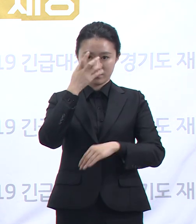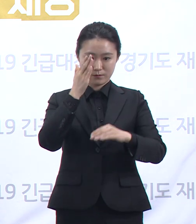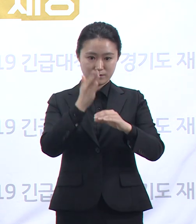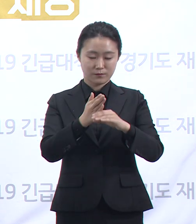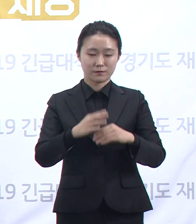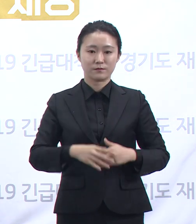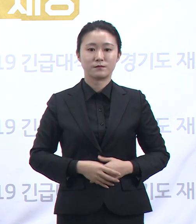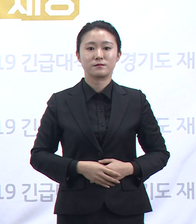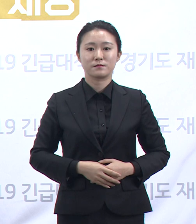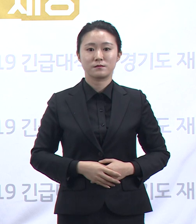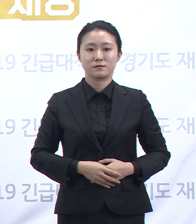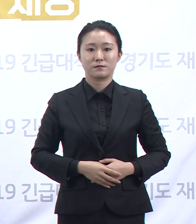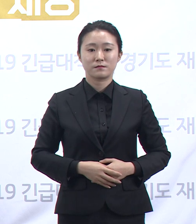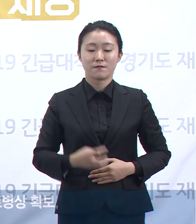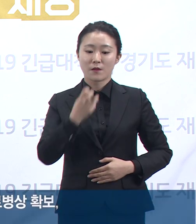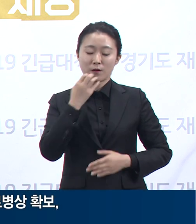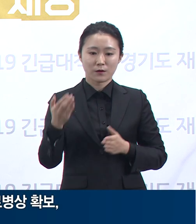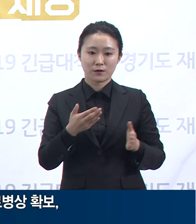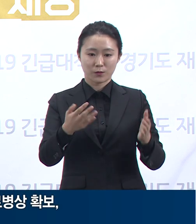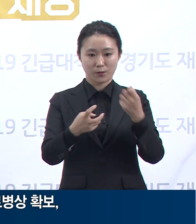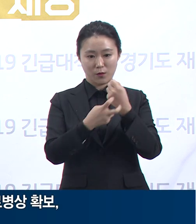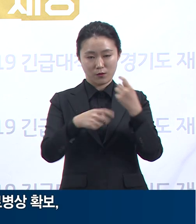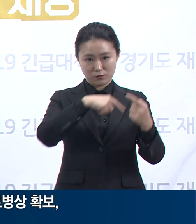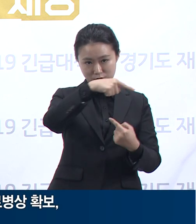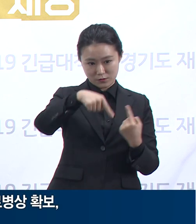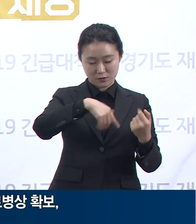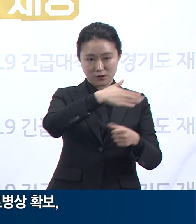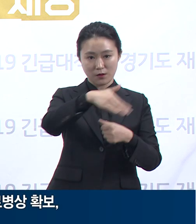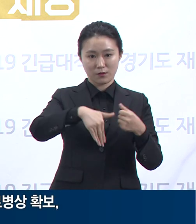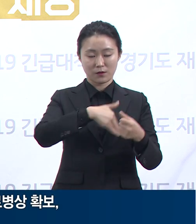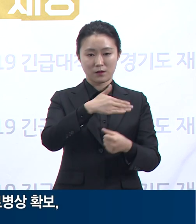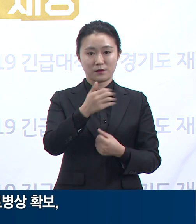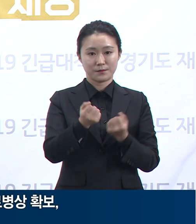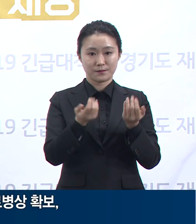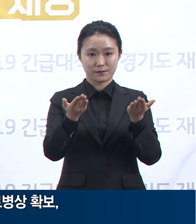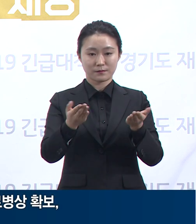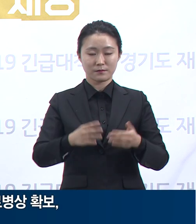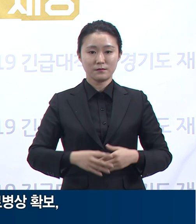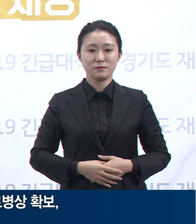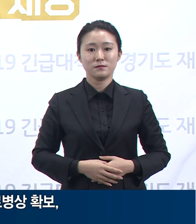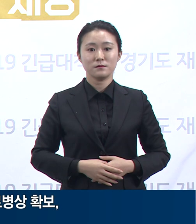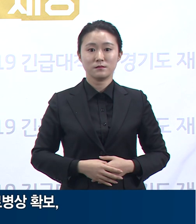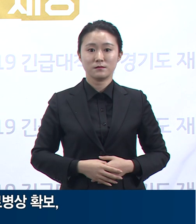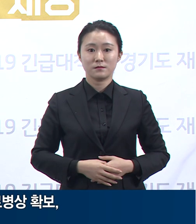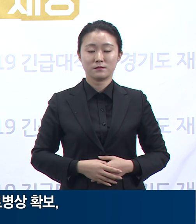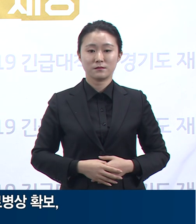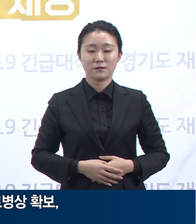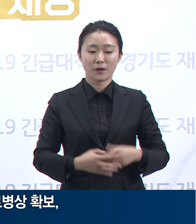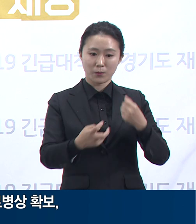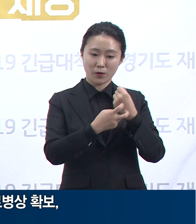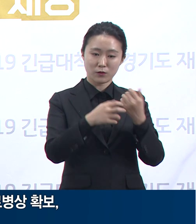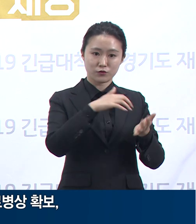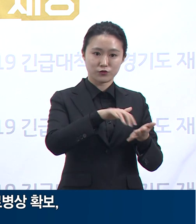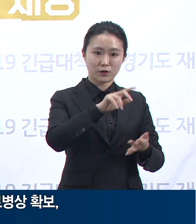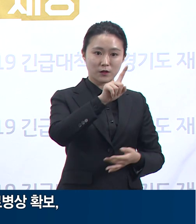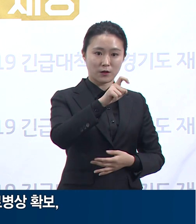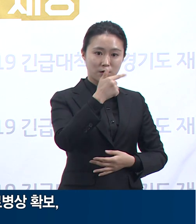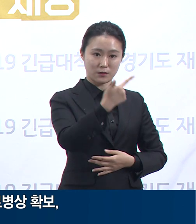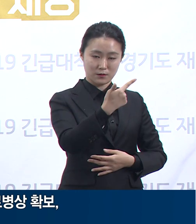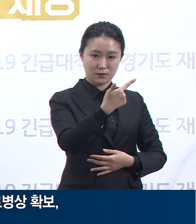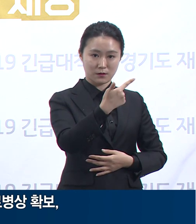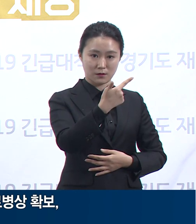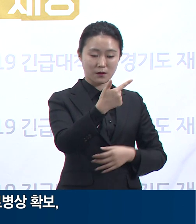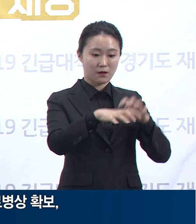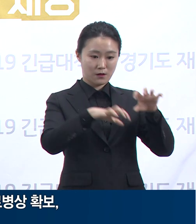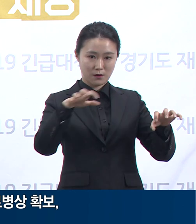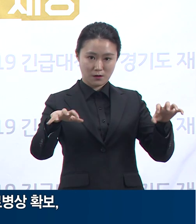현황입니다. 10월 7일 0시 기준 경기도는 총 16개 병원에 674개의 확진자 치료